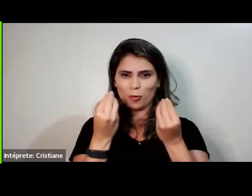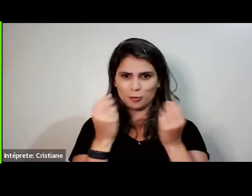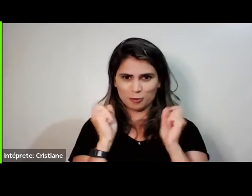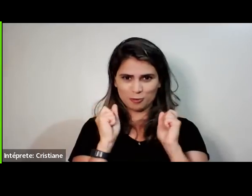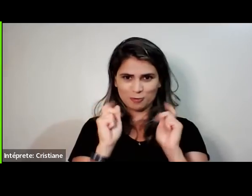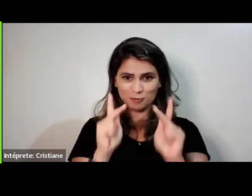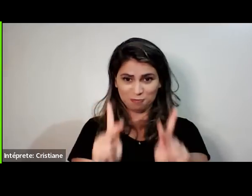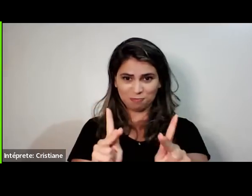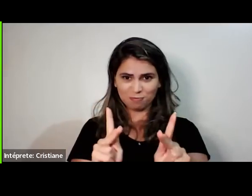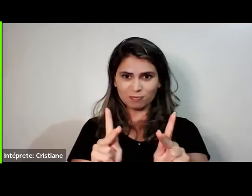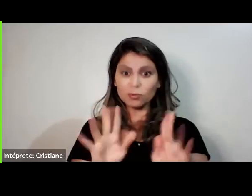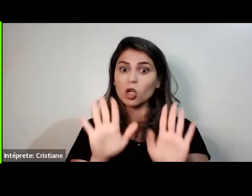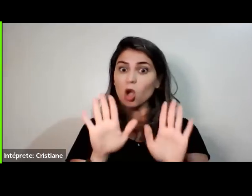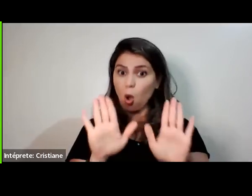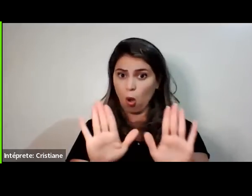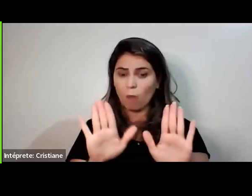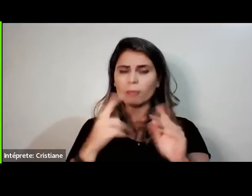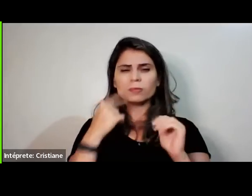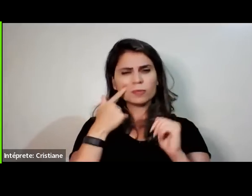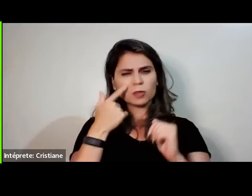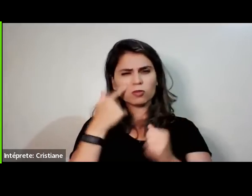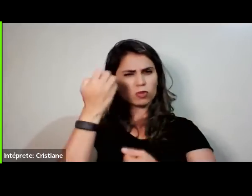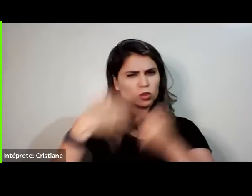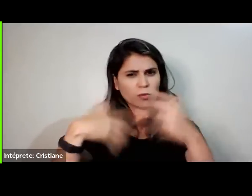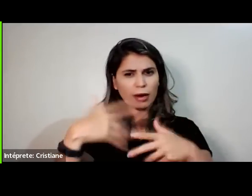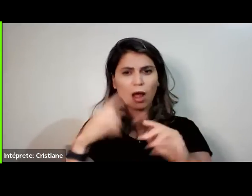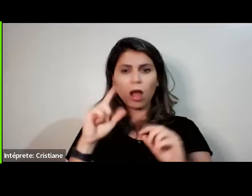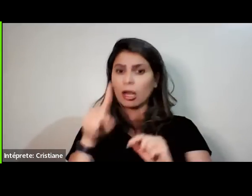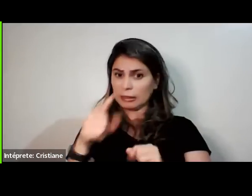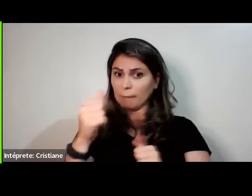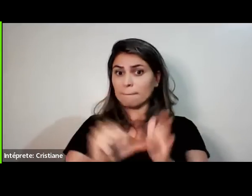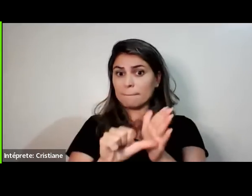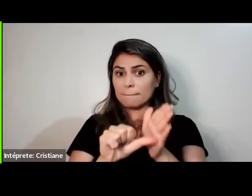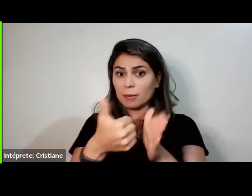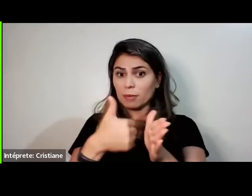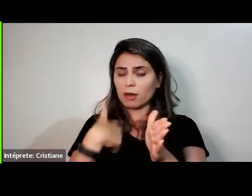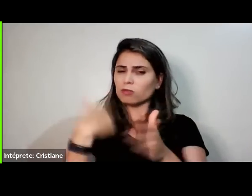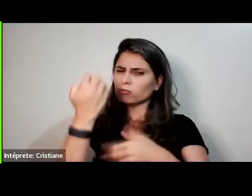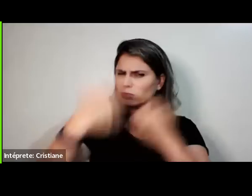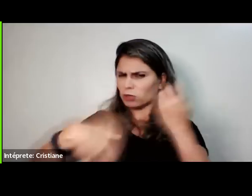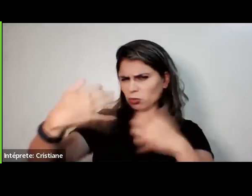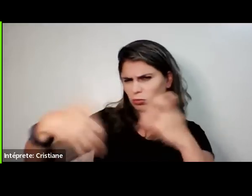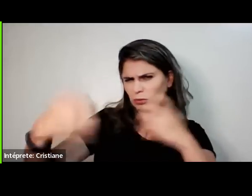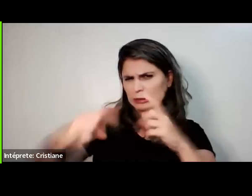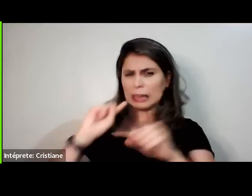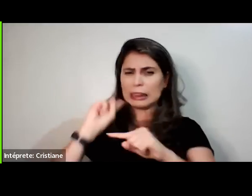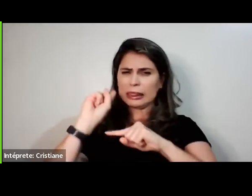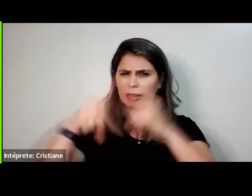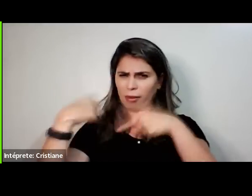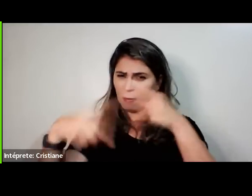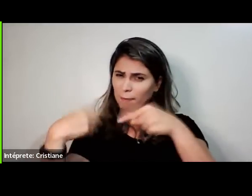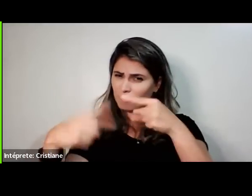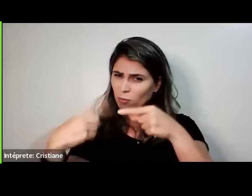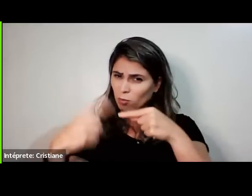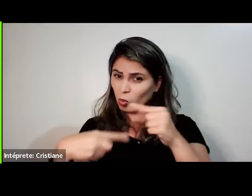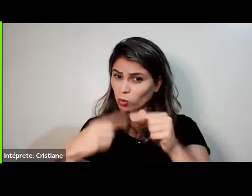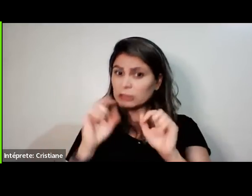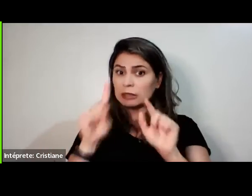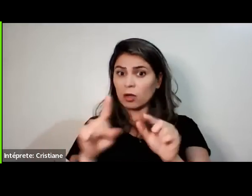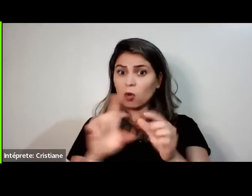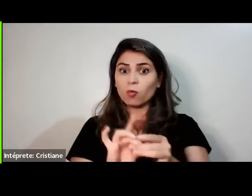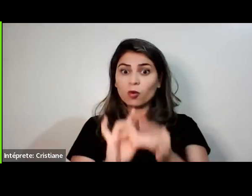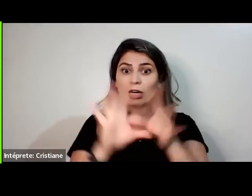vai ter um momento que você vai poder fazer a sua pergunta. Talvez você tenha alguma dúvida, né? Aí lá mais na frente você vai ter a